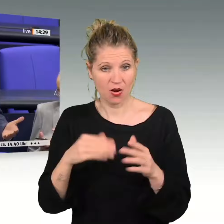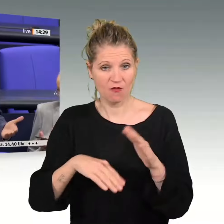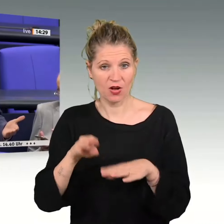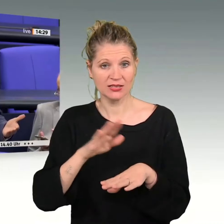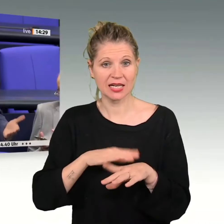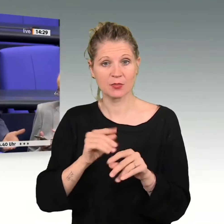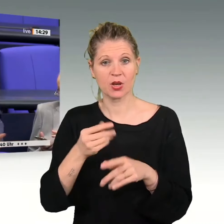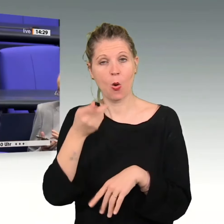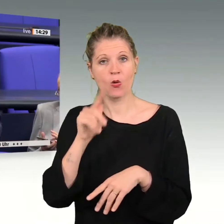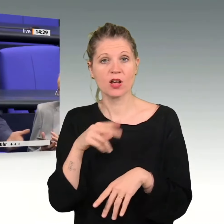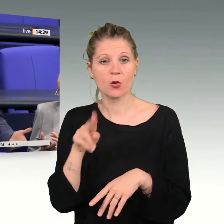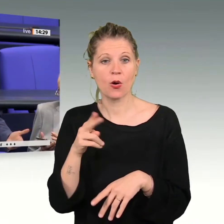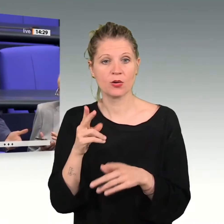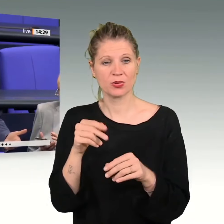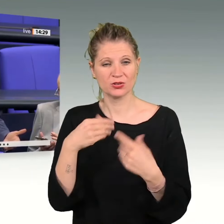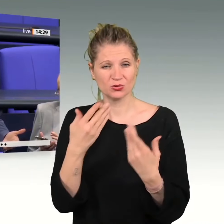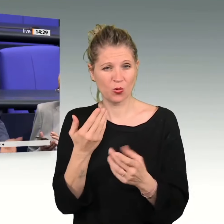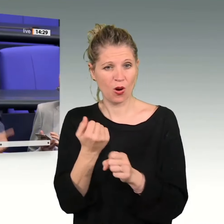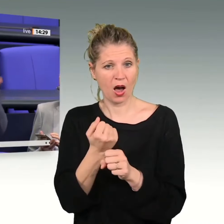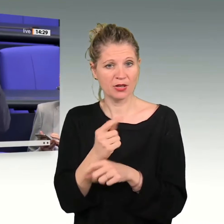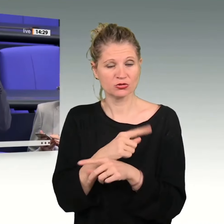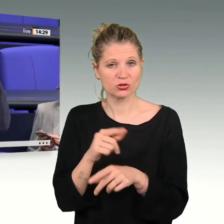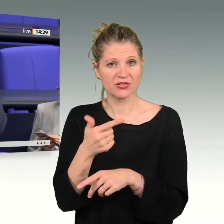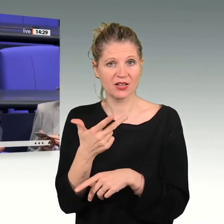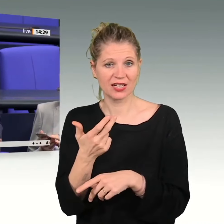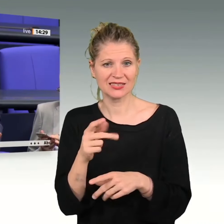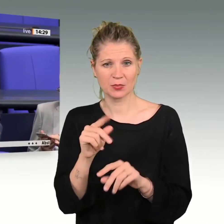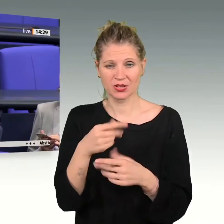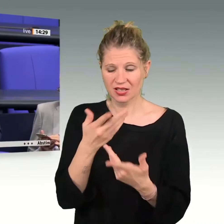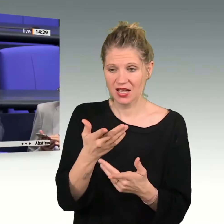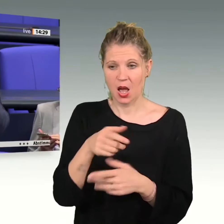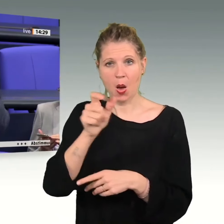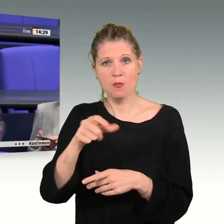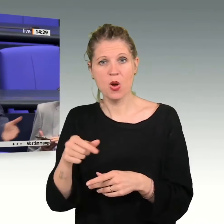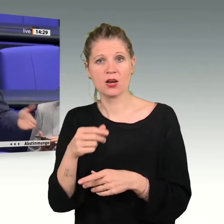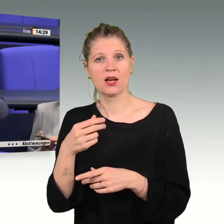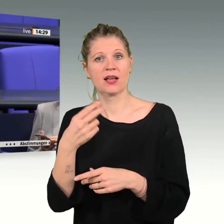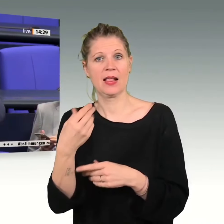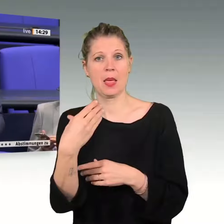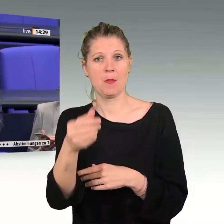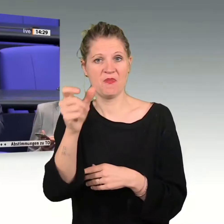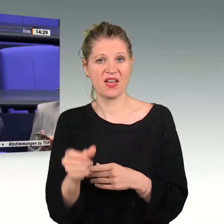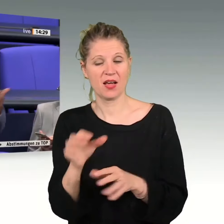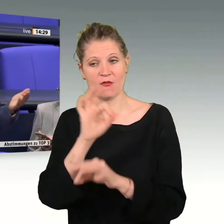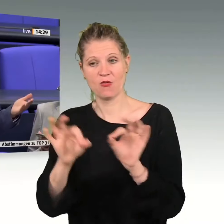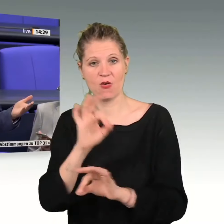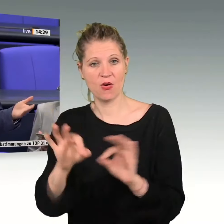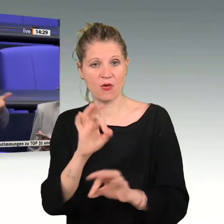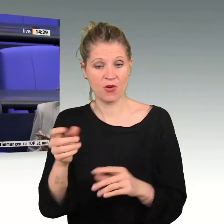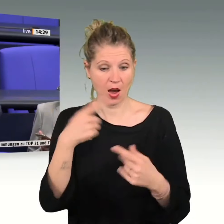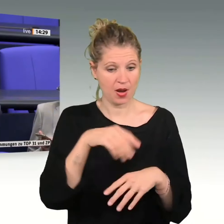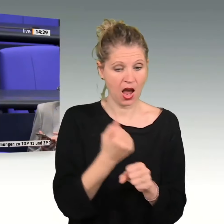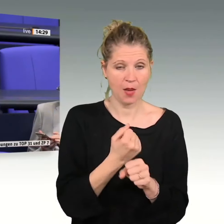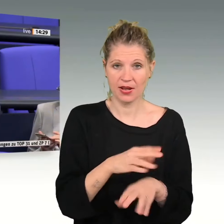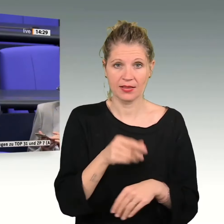hier entsprechend die Mittelklasse oder die Arbeitnehmer vertreten wollen. Sie verträgten die Bürgergeldempfänger. Und wo hat mir einer, was ich hier gehört habe, erzählt,